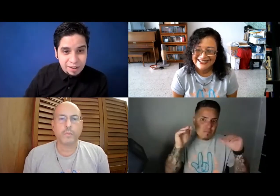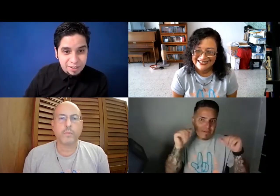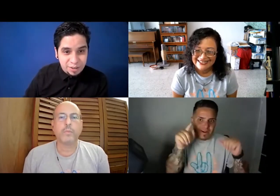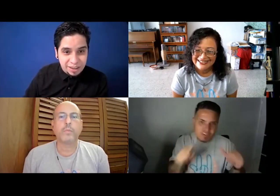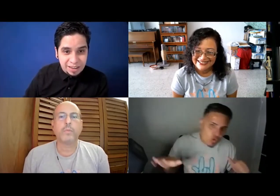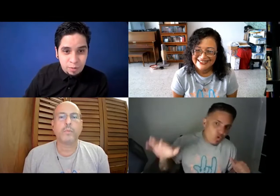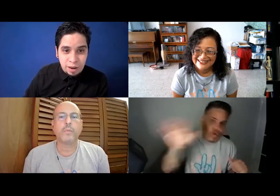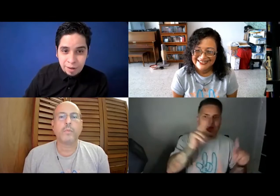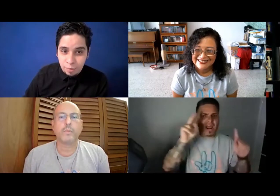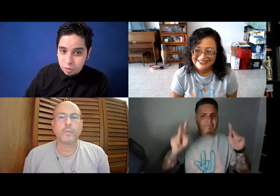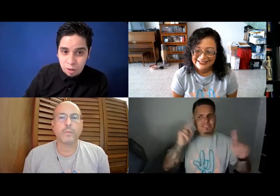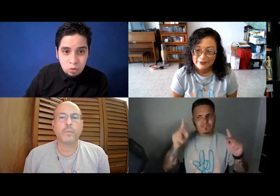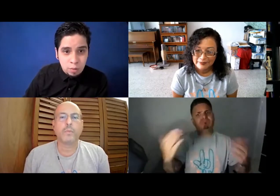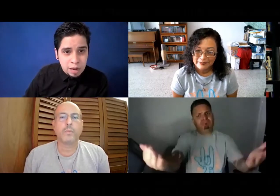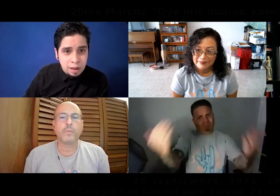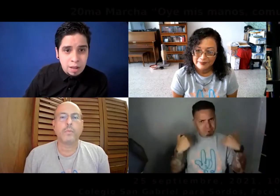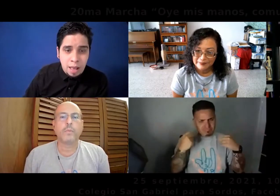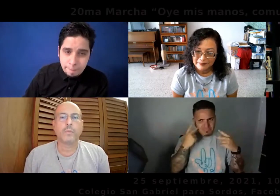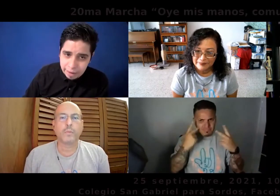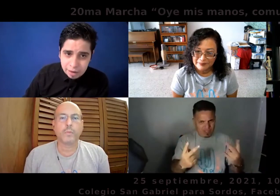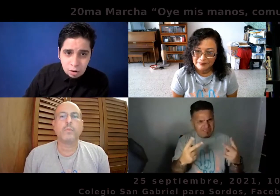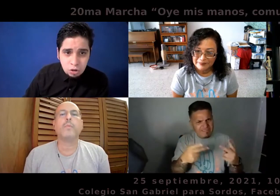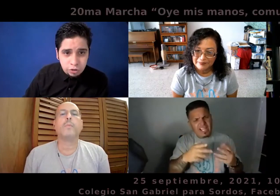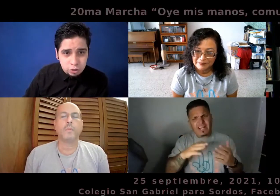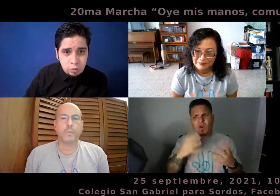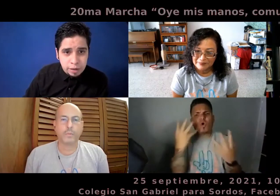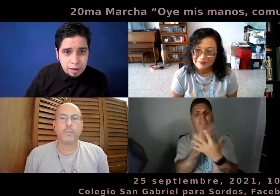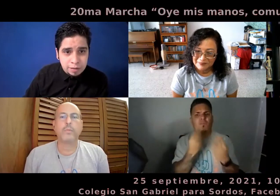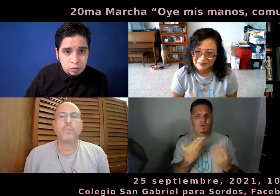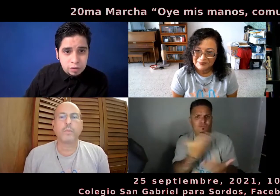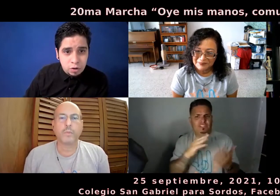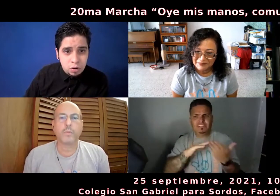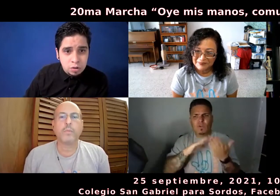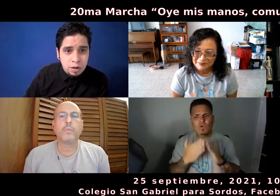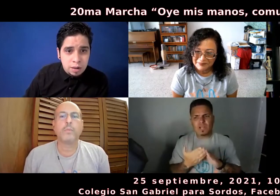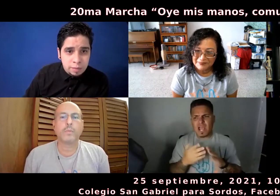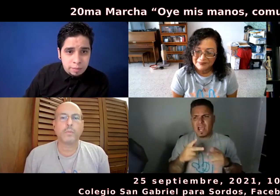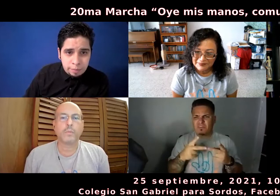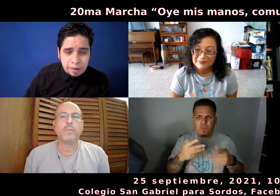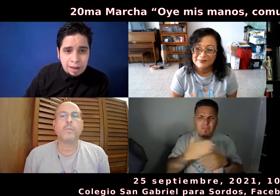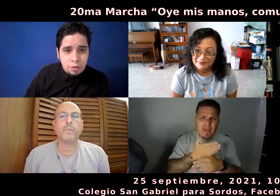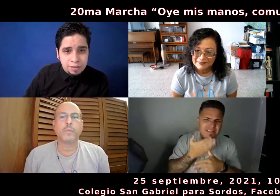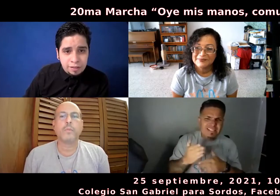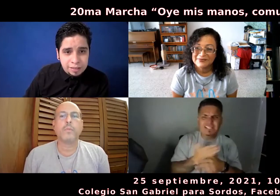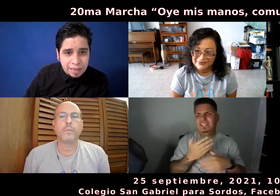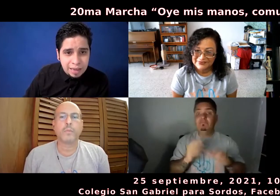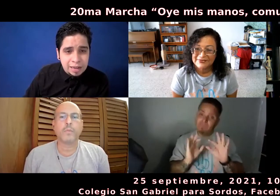eso, porque queremos, esperemos que todo el mundo mira, venga con nosotros, vea la situación, que las noticias se enteren que